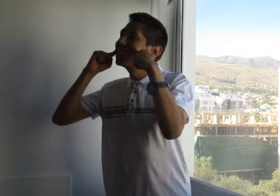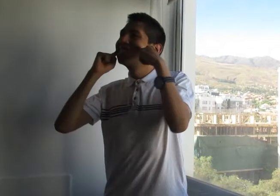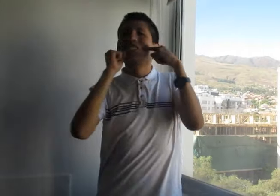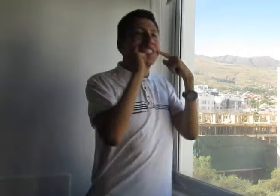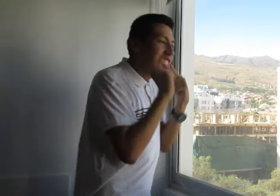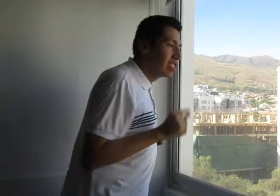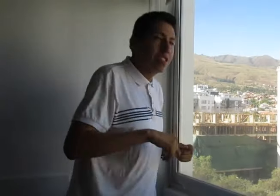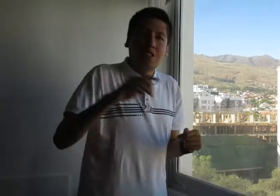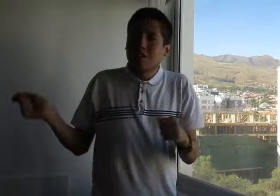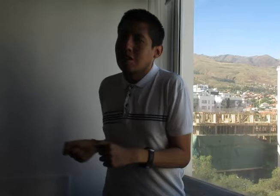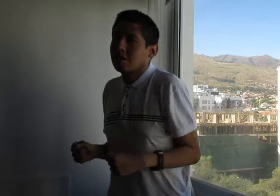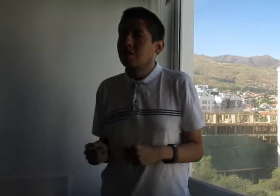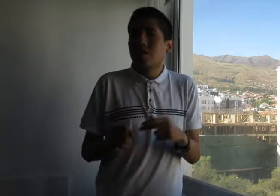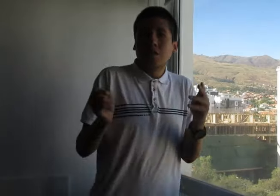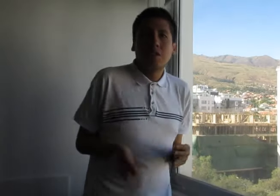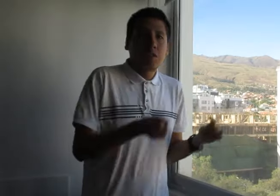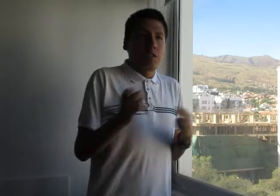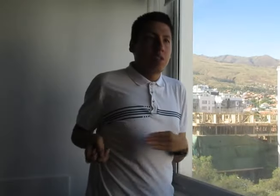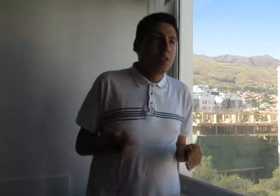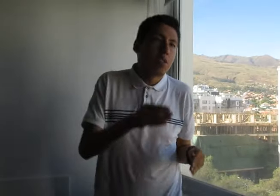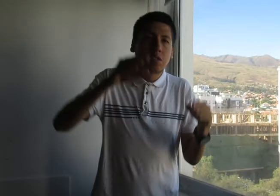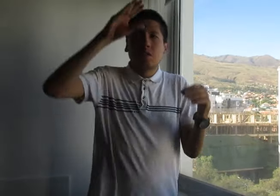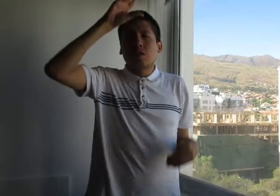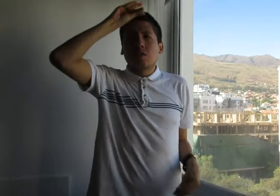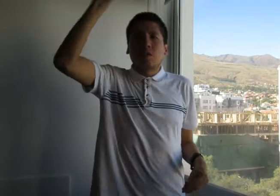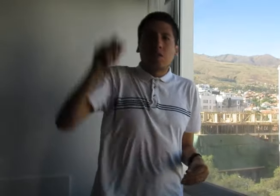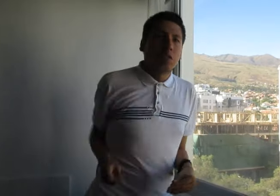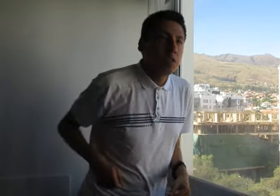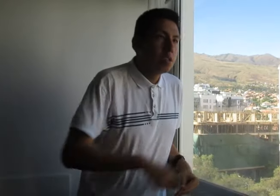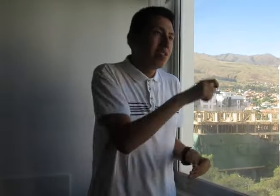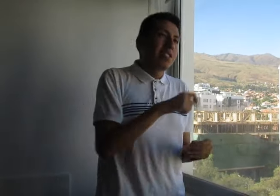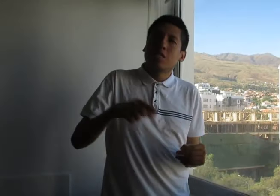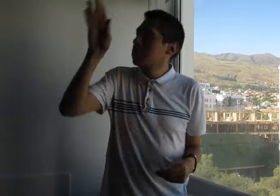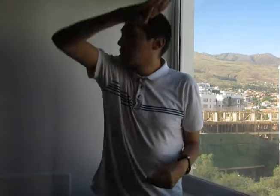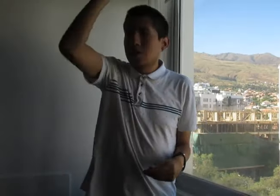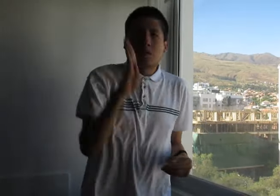que los hombres jamás se olviden de